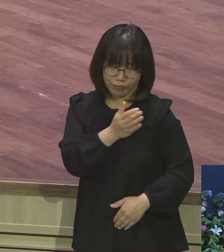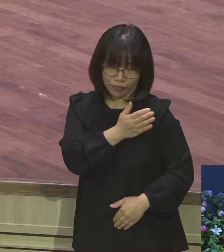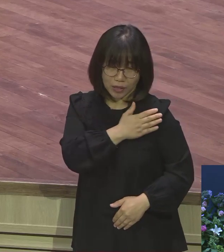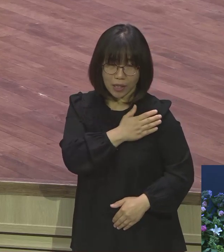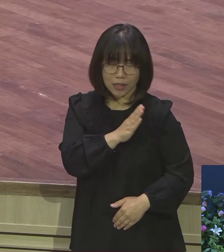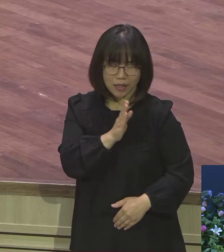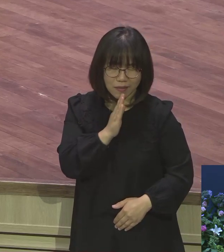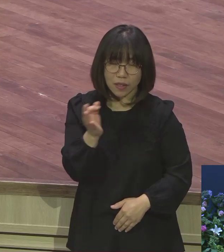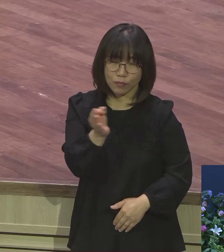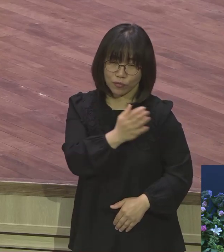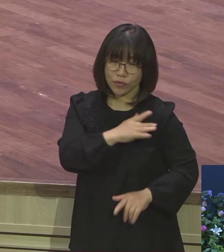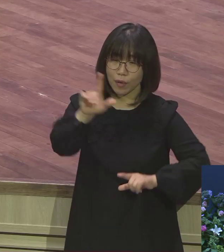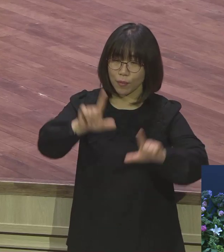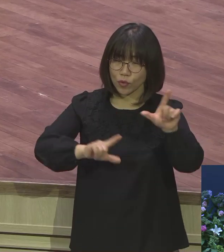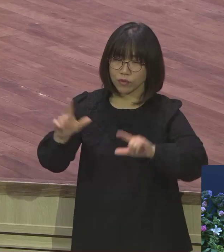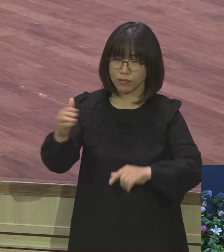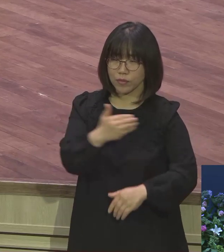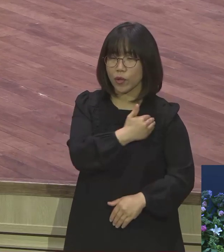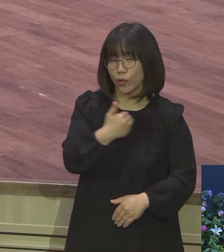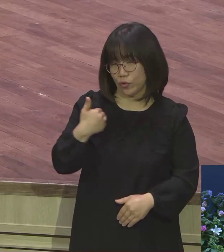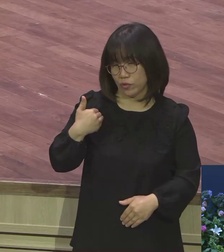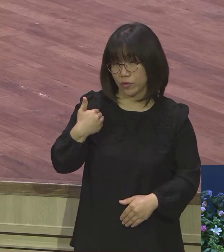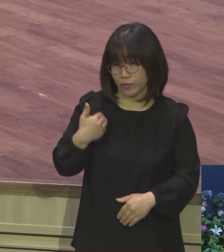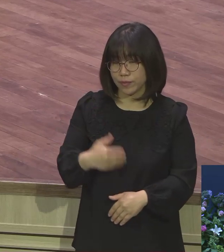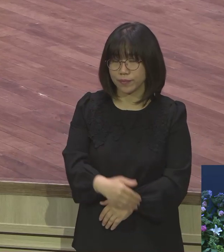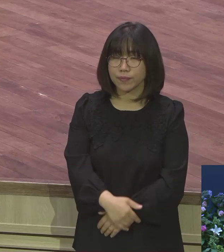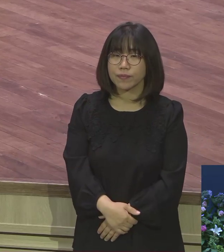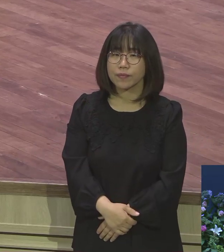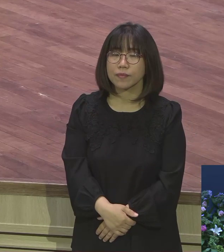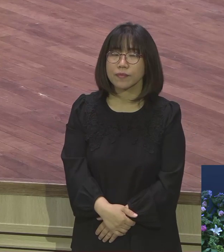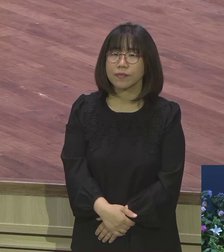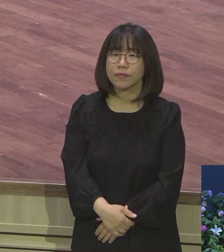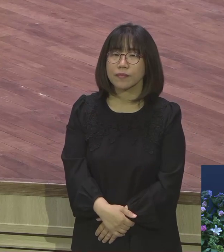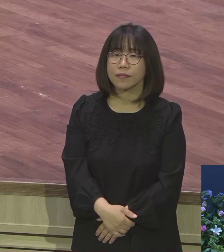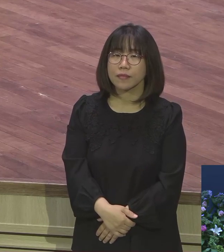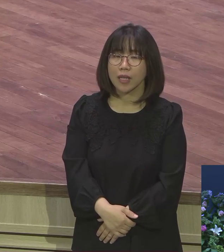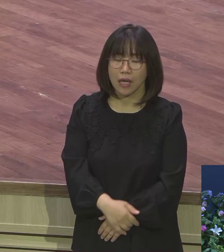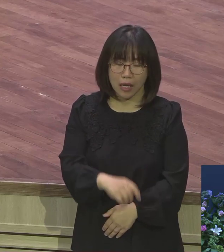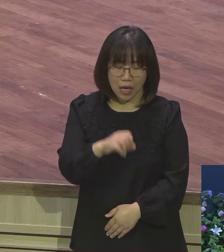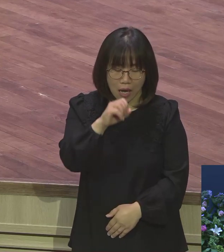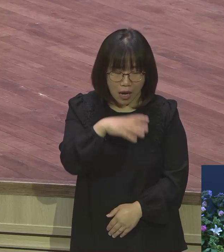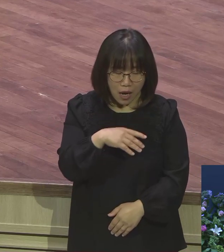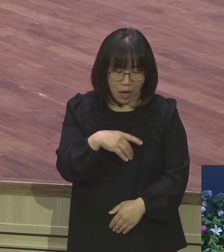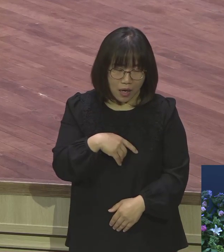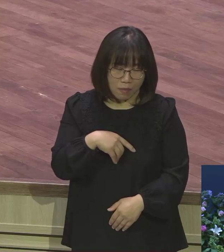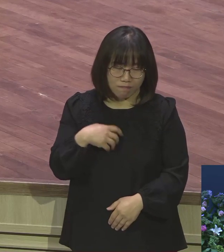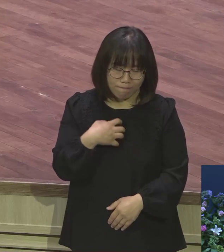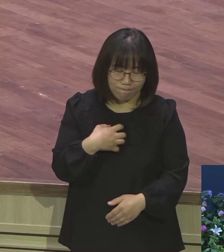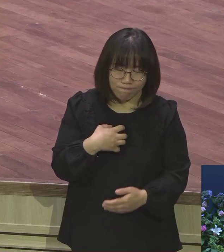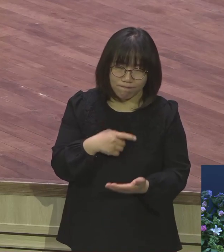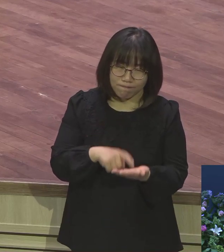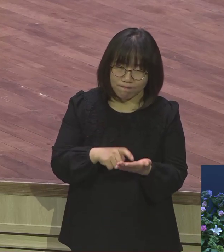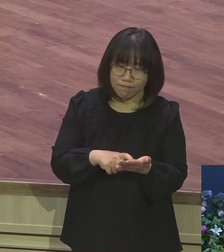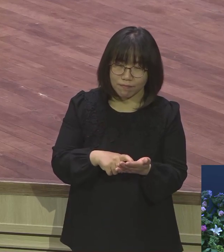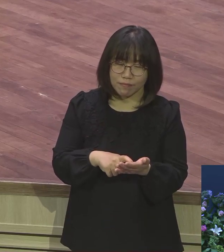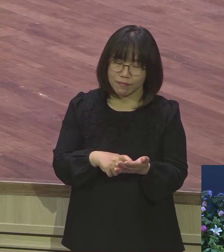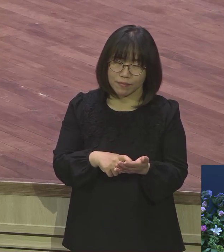여유가 있어요 어느 부분이 다 여유가 있어요 허겁지겁 하지 않아요 약속을 한다 시간 약속을 한다 일찍이